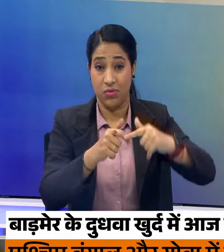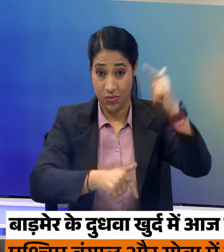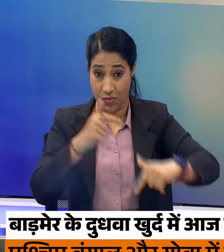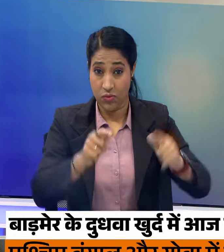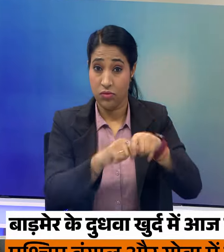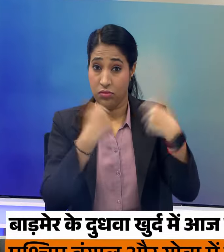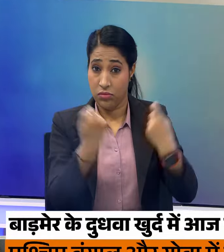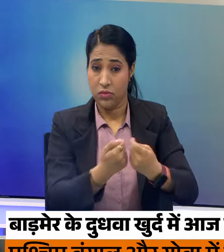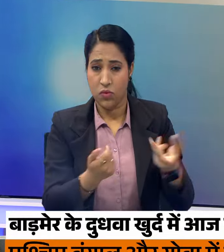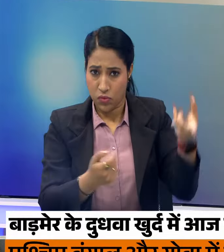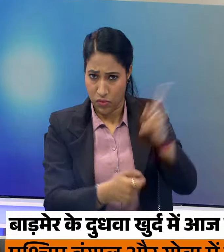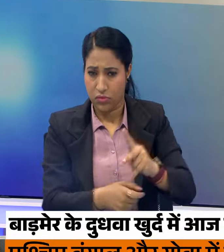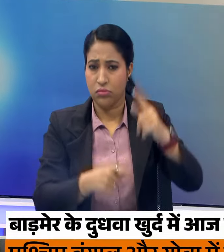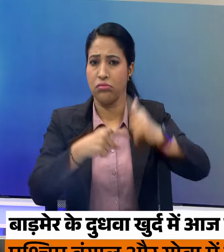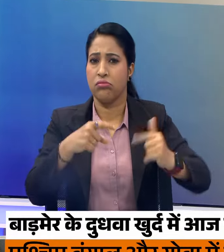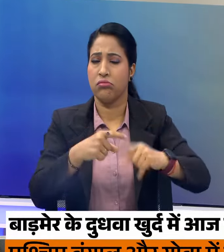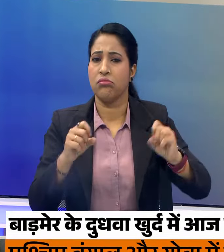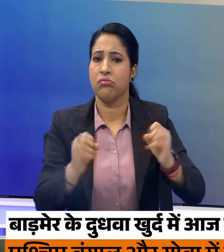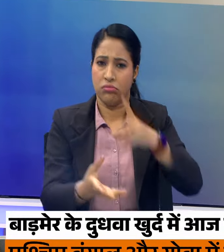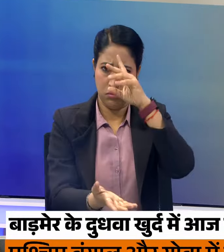पुनर मतदान का फैसला